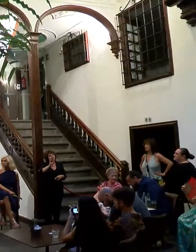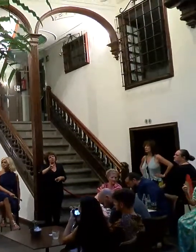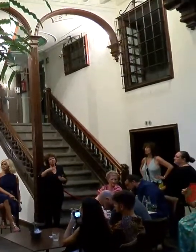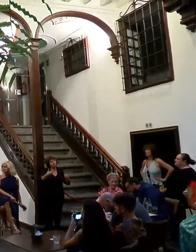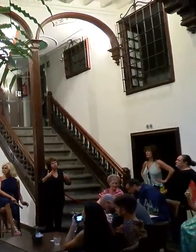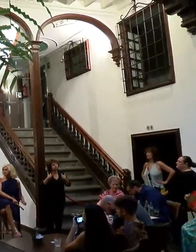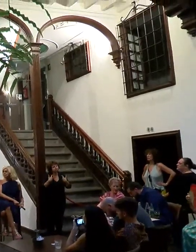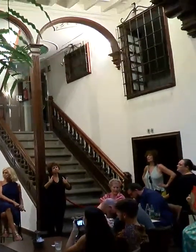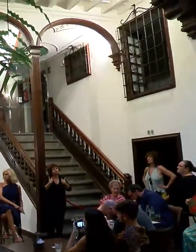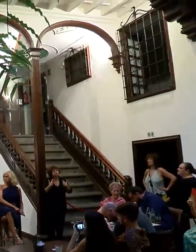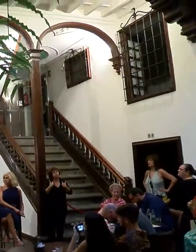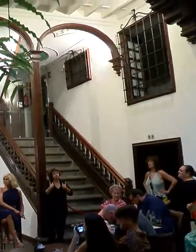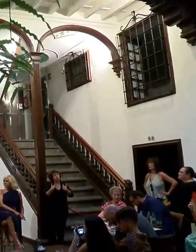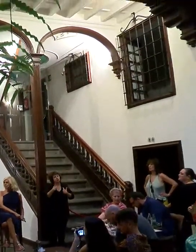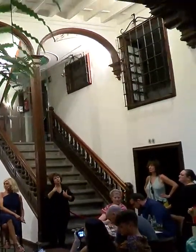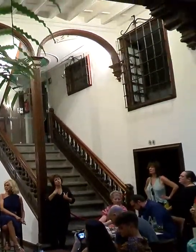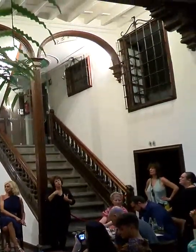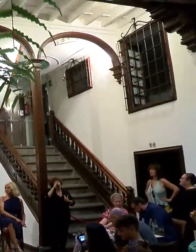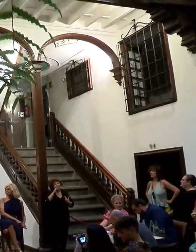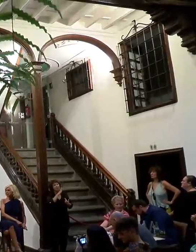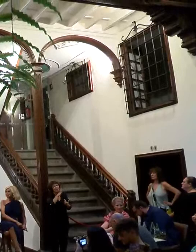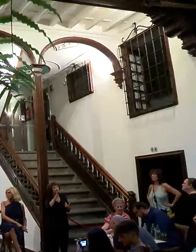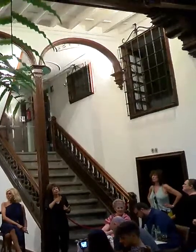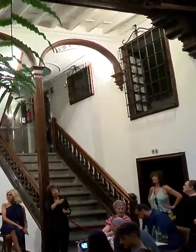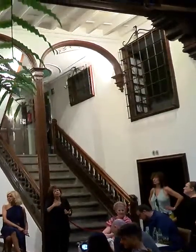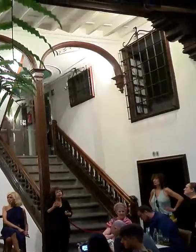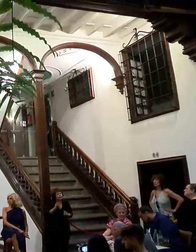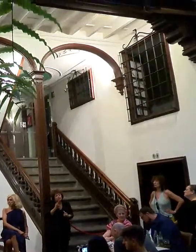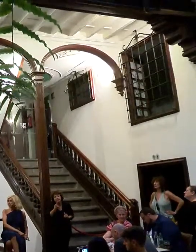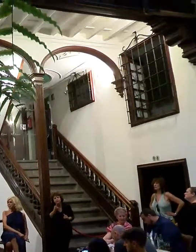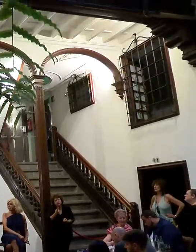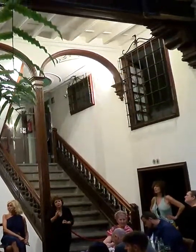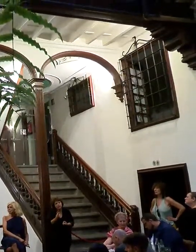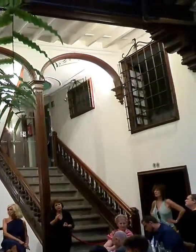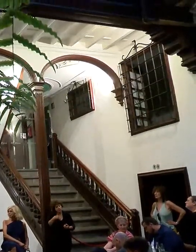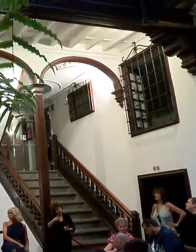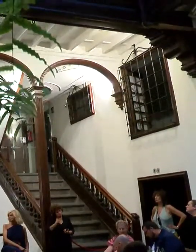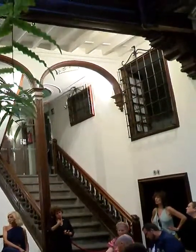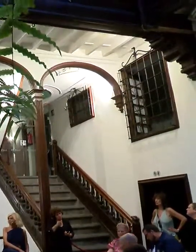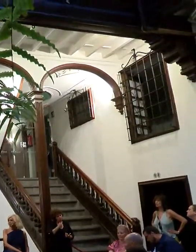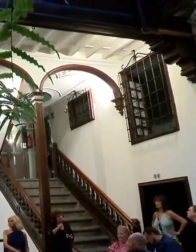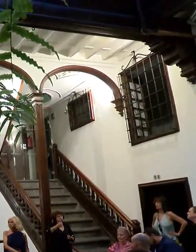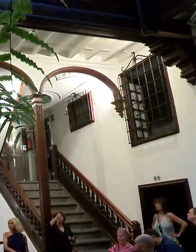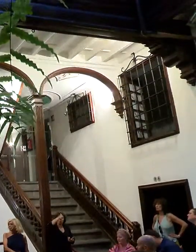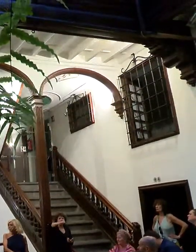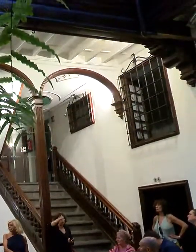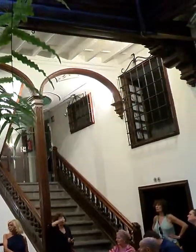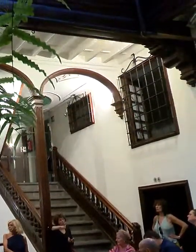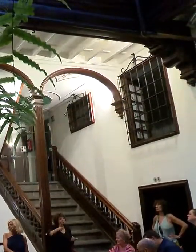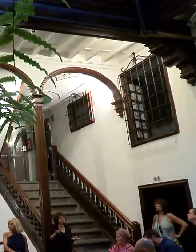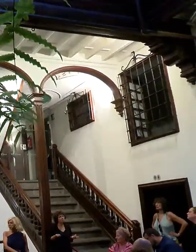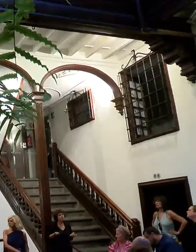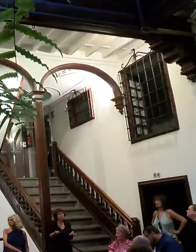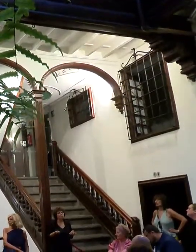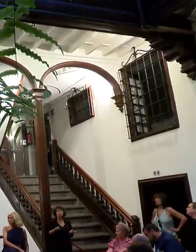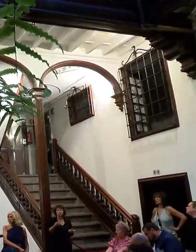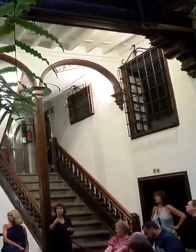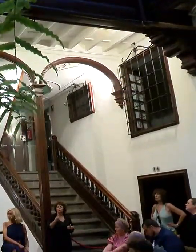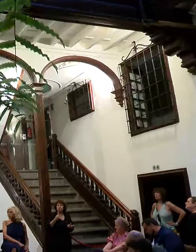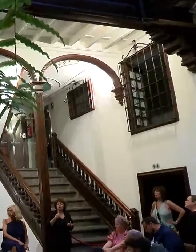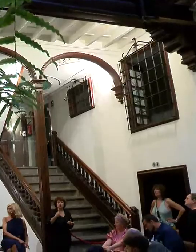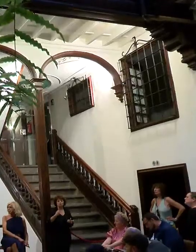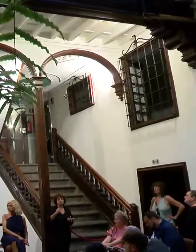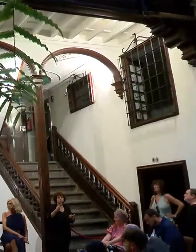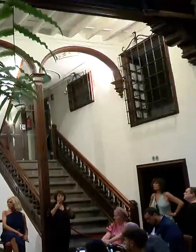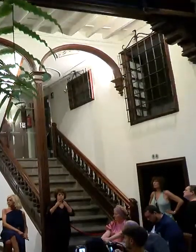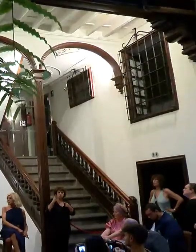bueno pues yo le quise decir a mis padres que bueno que a me gustaban los hombres y que bueno tenía tenía